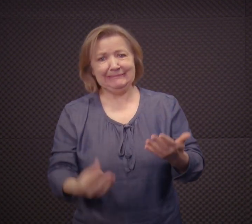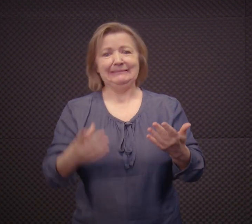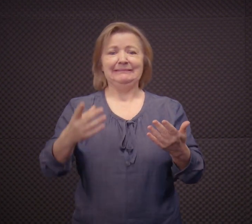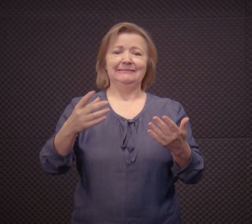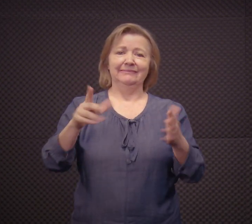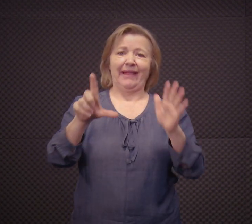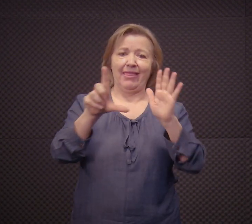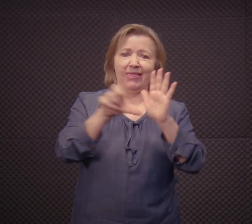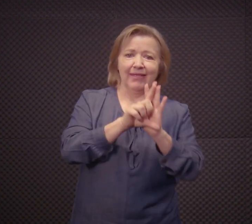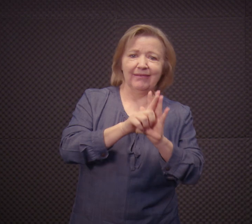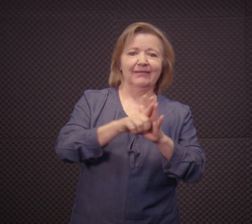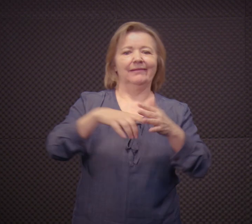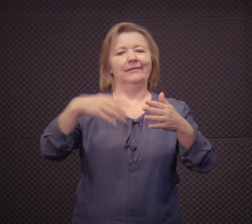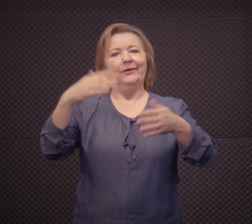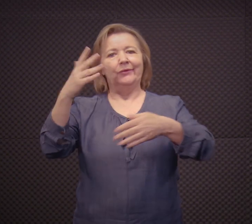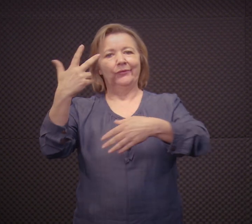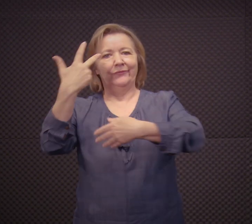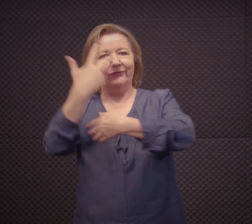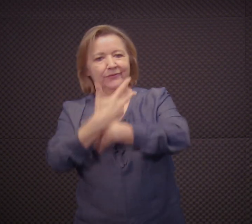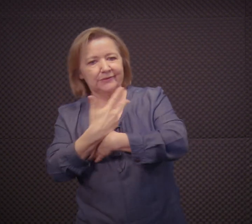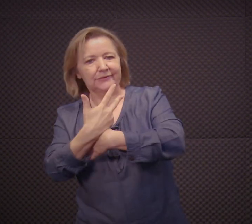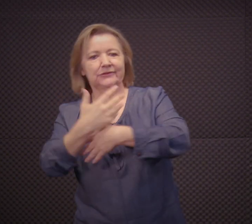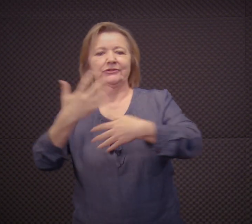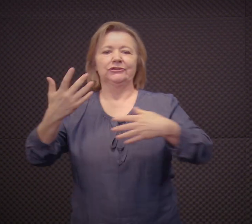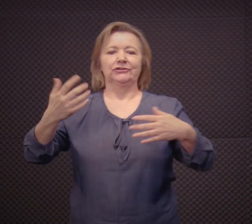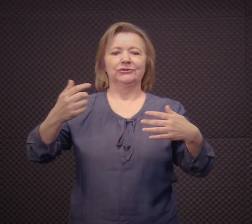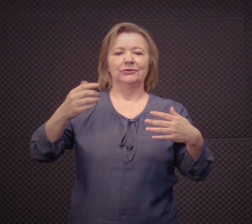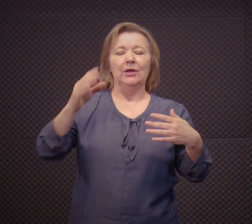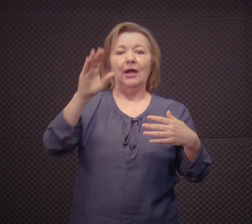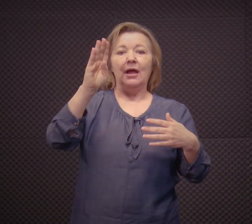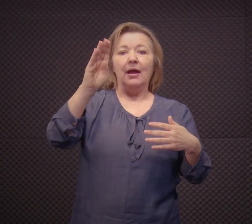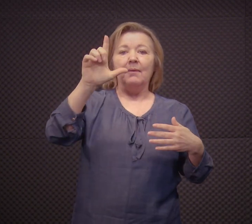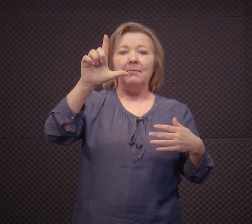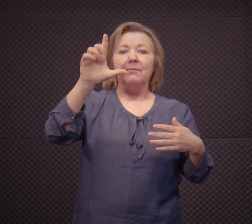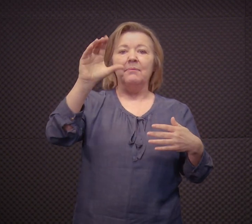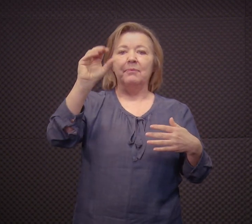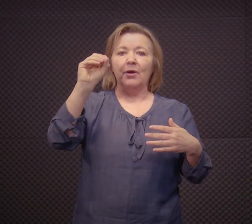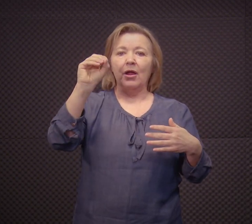língua. Nós temos, então, a lei, os vídeos,